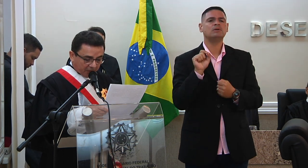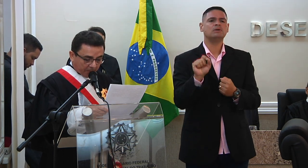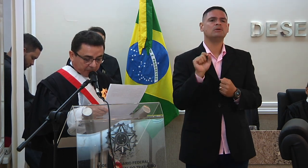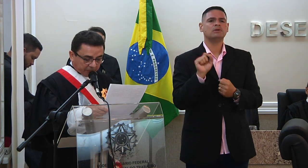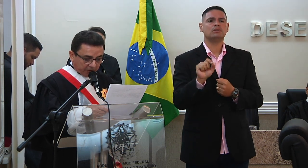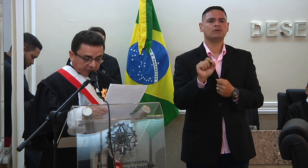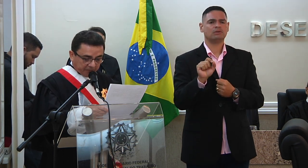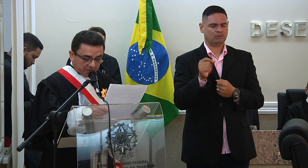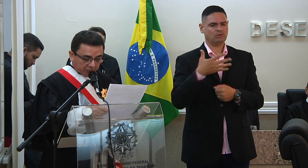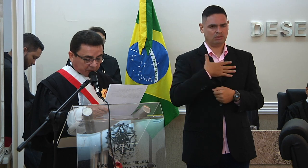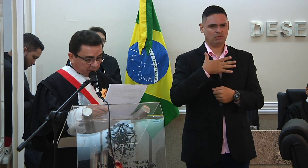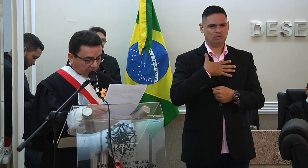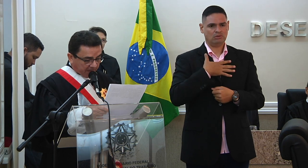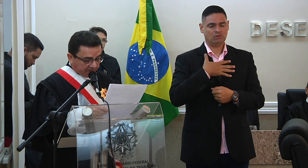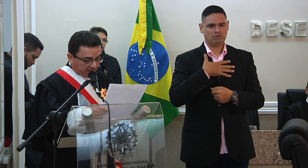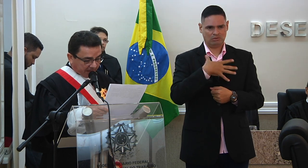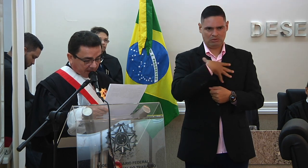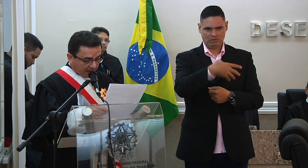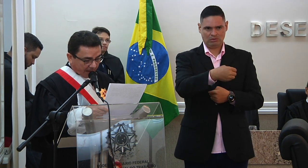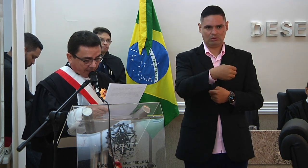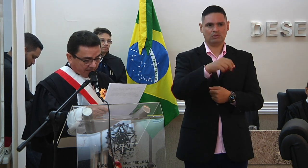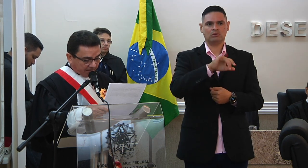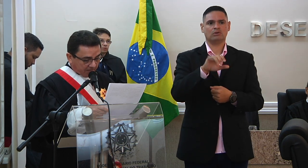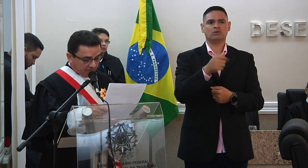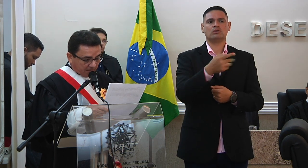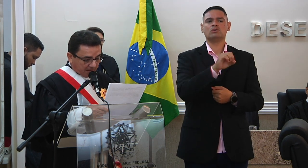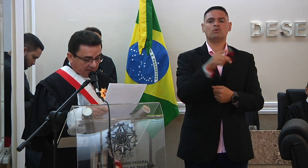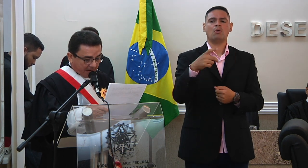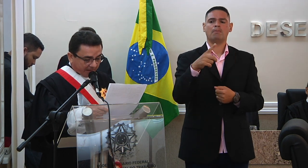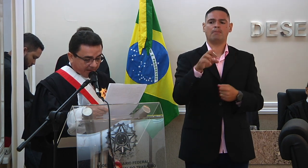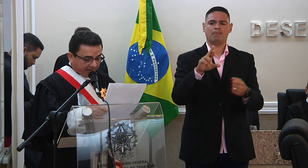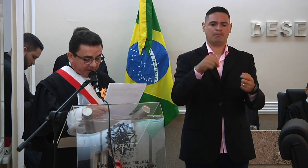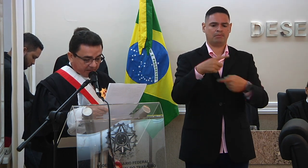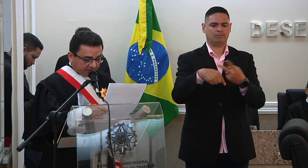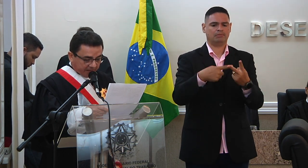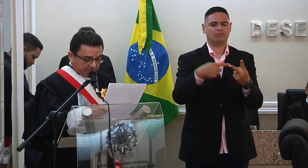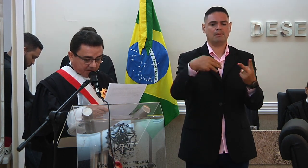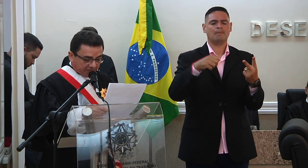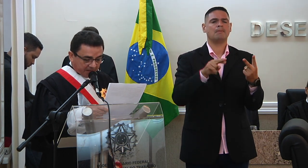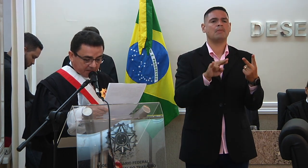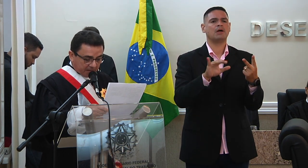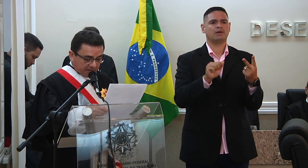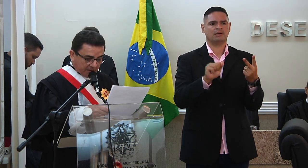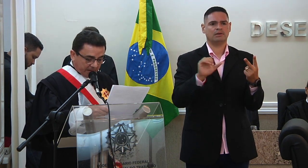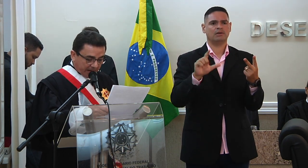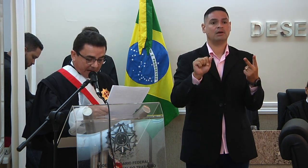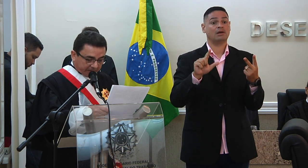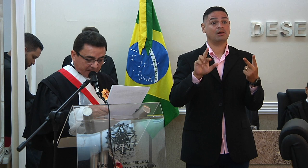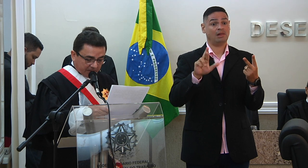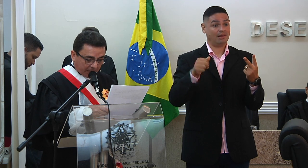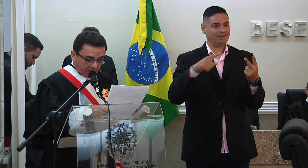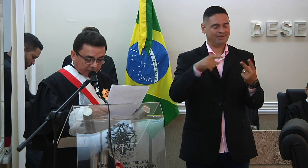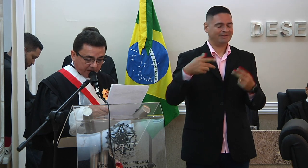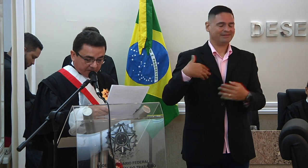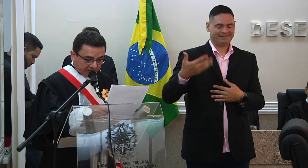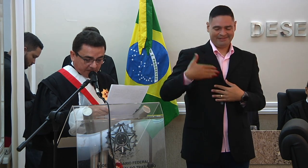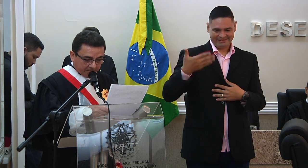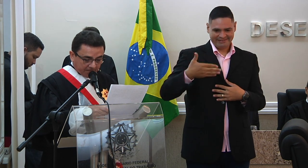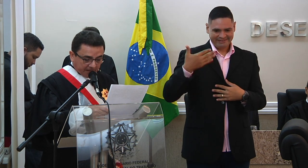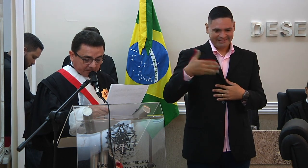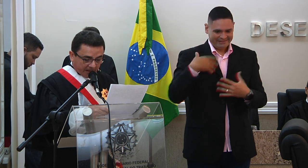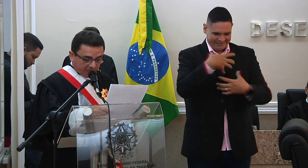que são meus dois filhos João Pedro e Maria Clara alegrias da minha vida e razão da